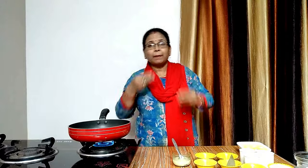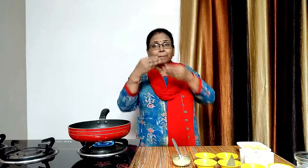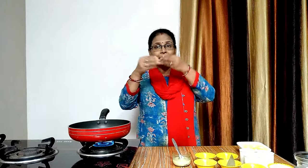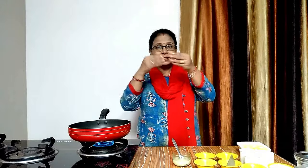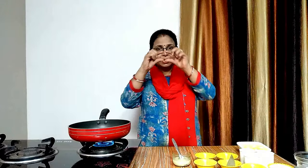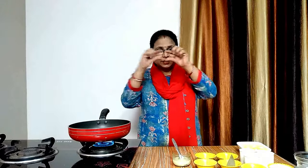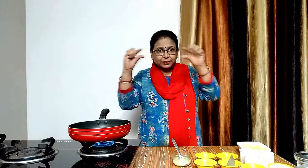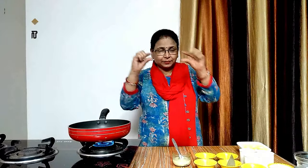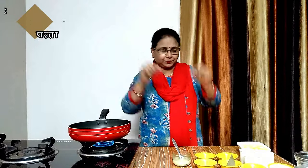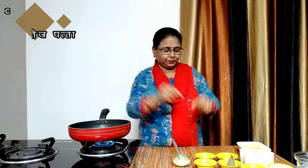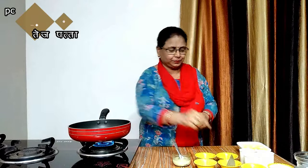तेज पत्ता